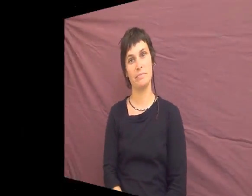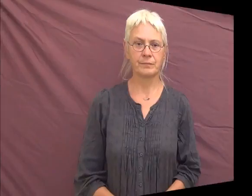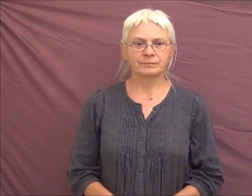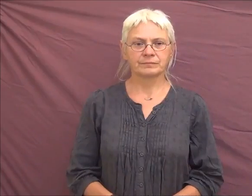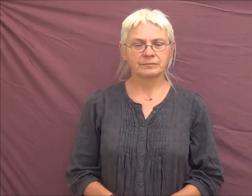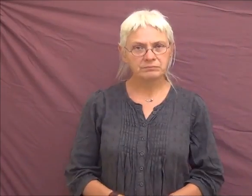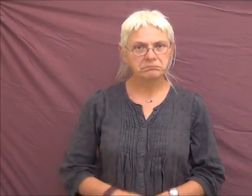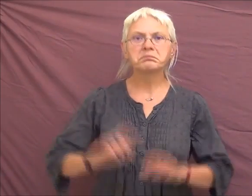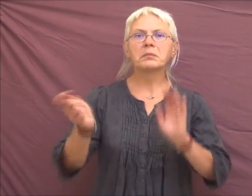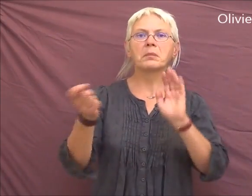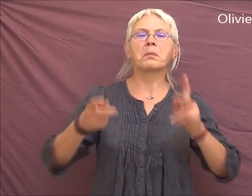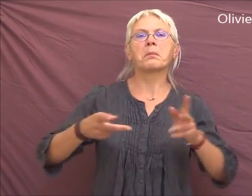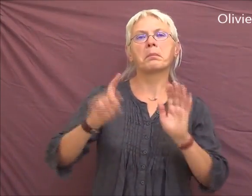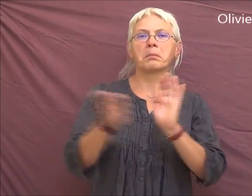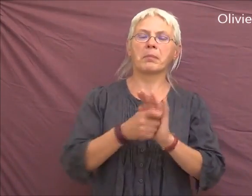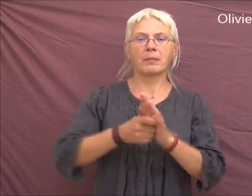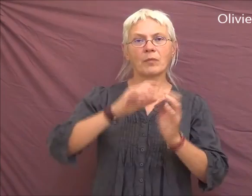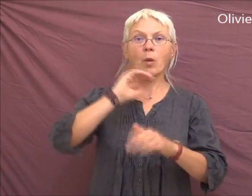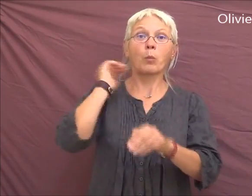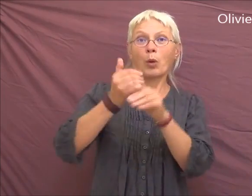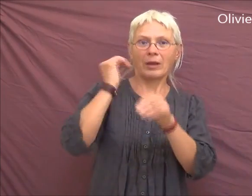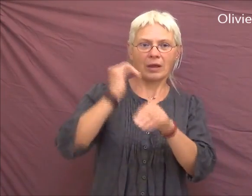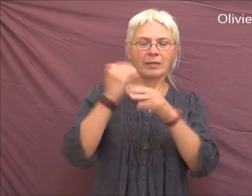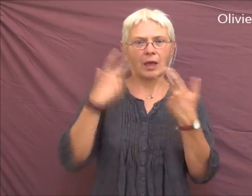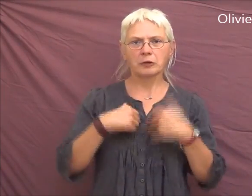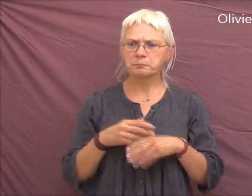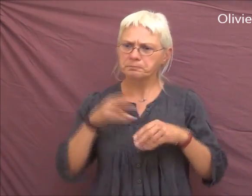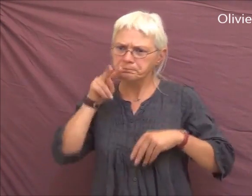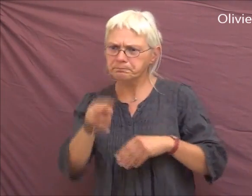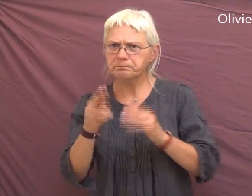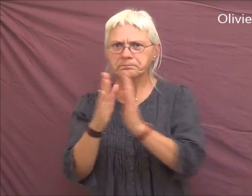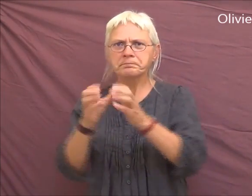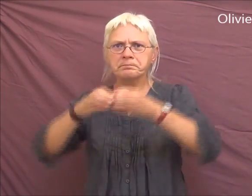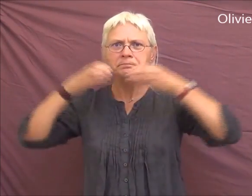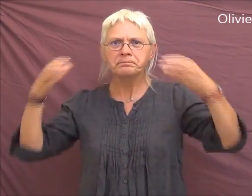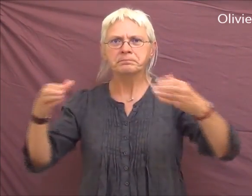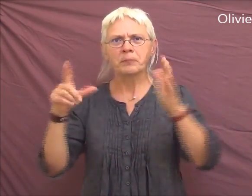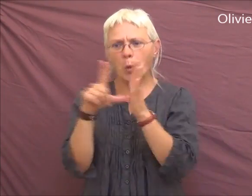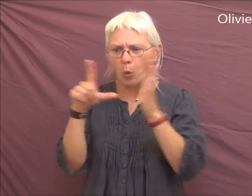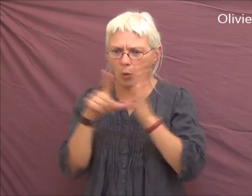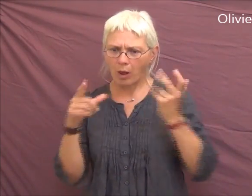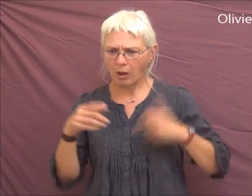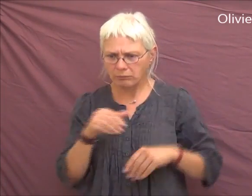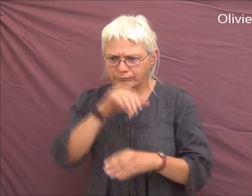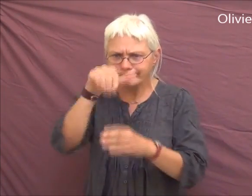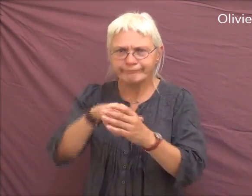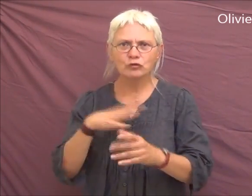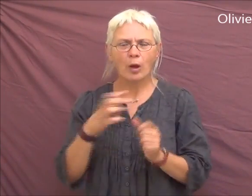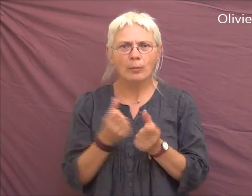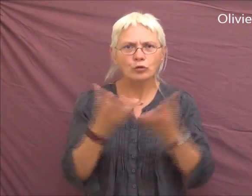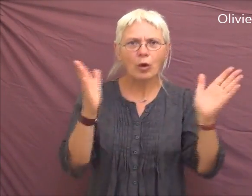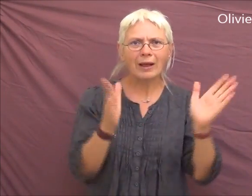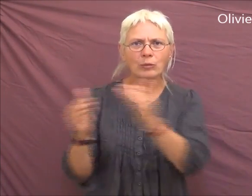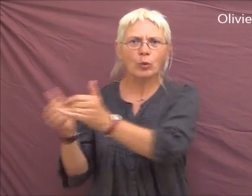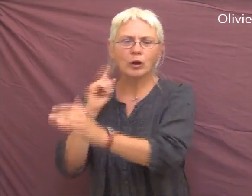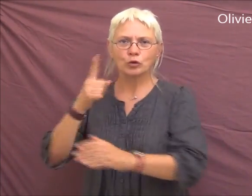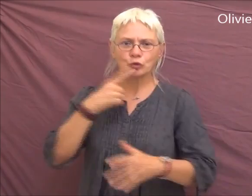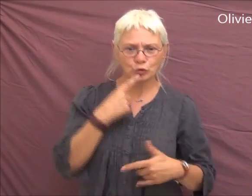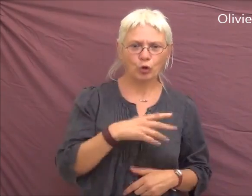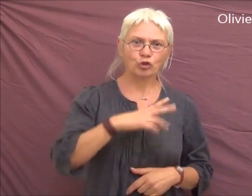Olivier. Au Moyen-Âge, quand on s'intéresse au code justinien, il y a différentes catégories de sources. commence déjà. Ceux qui sont capables d